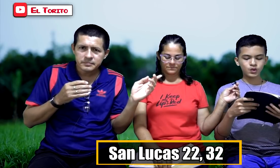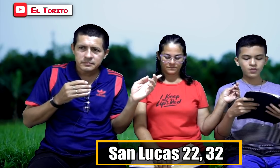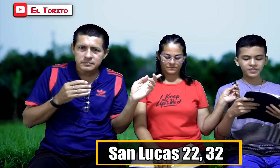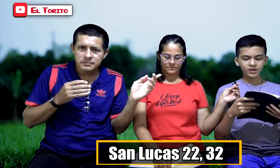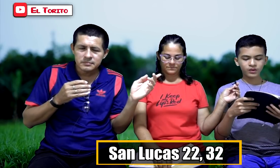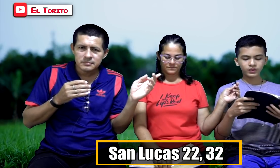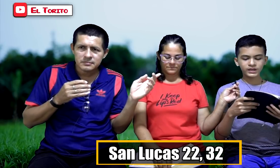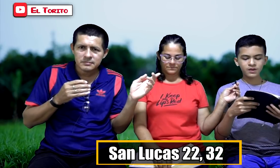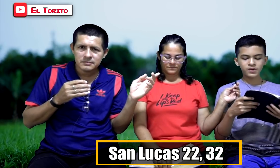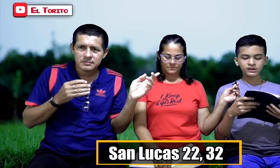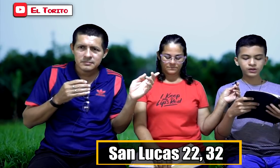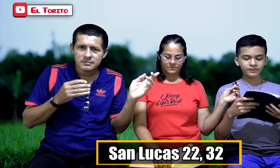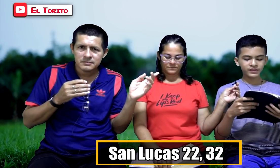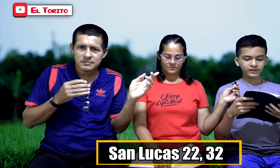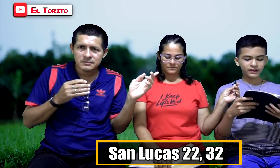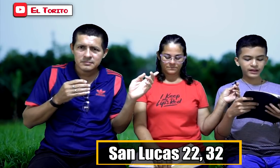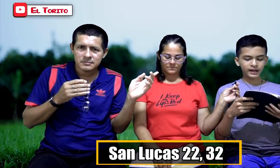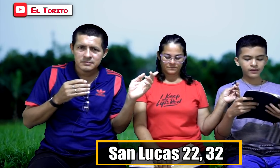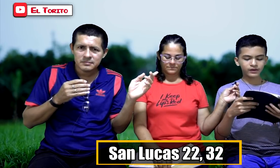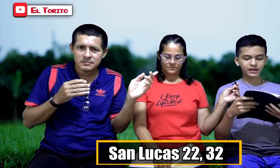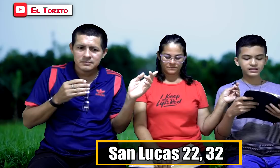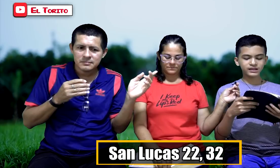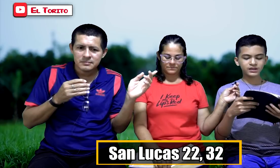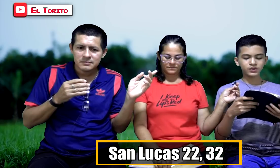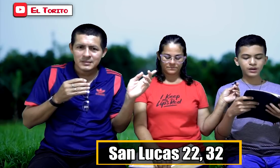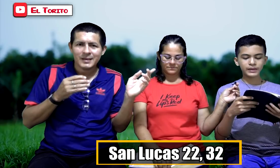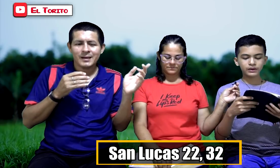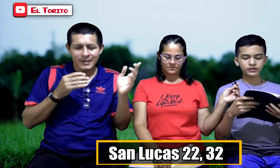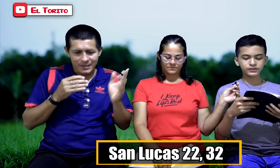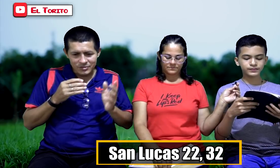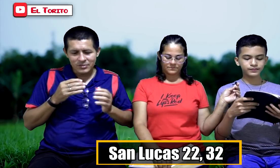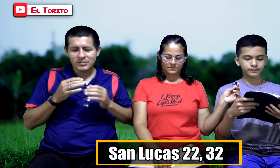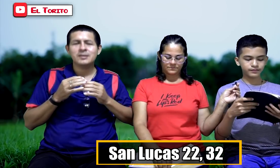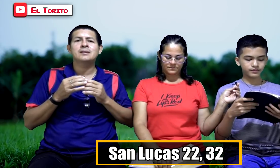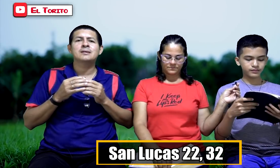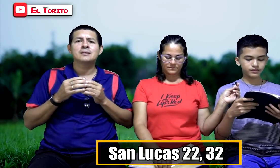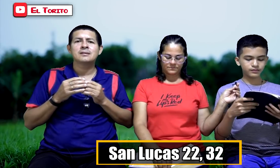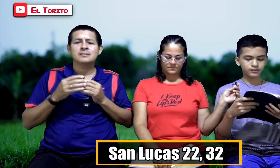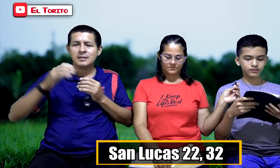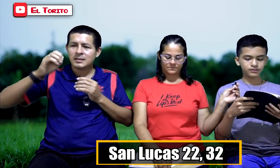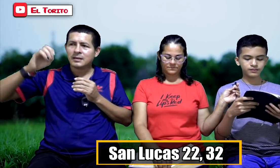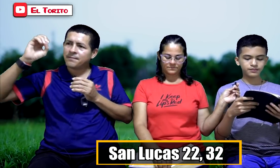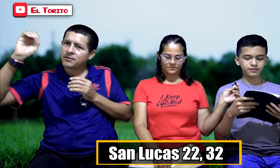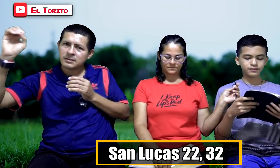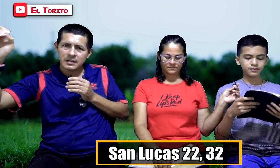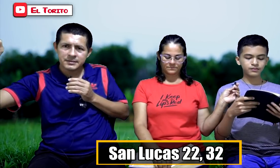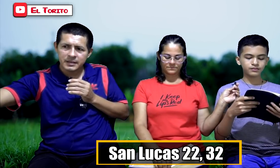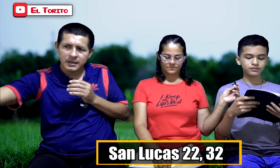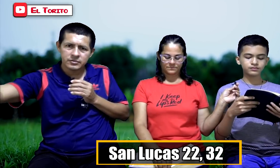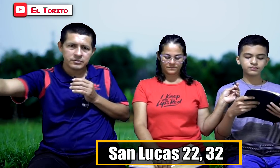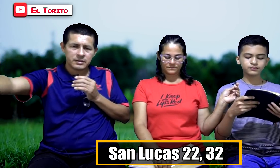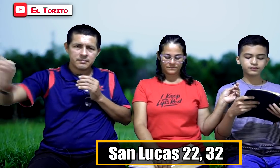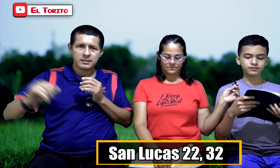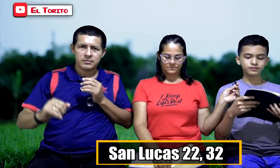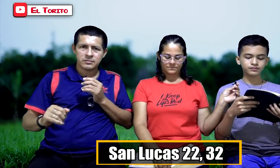tú, cuando hayas vuelto, tendrás que fortalecer a tus hermanos. Eso sí. Tienes que fortalecer a esos hermanos.